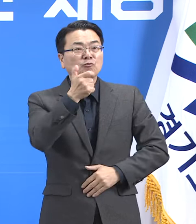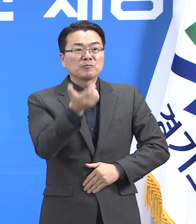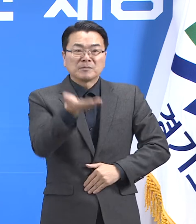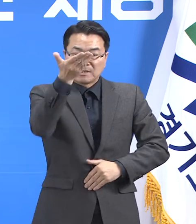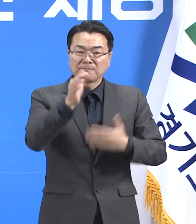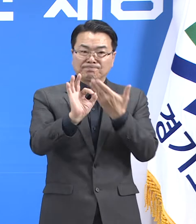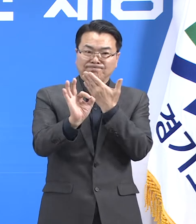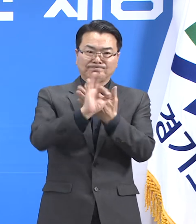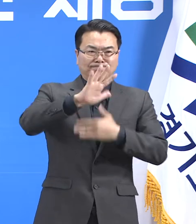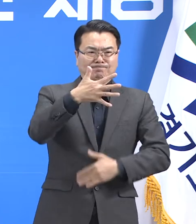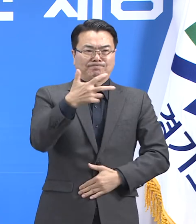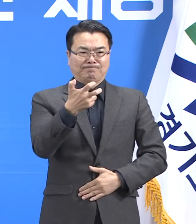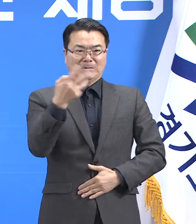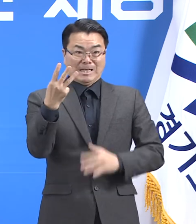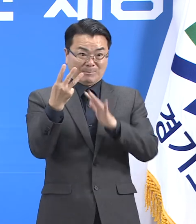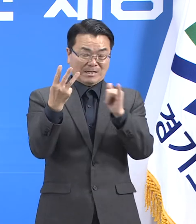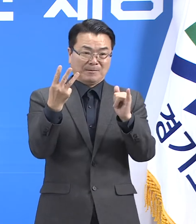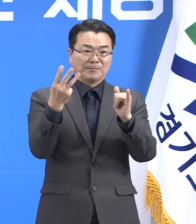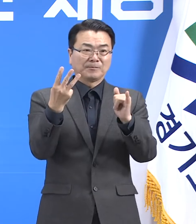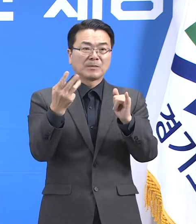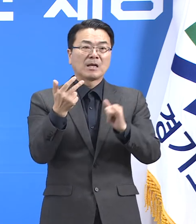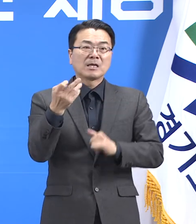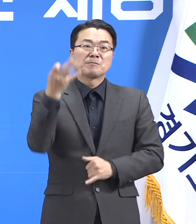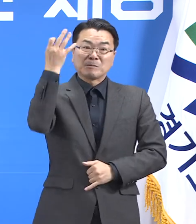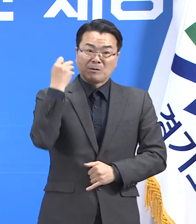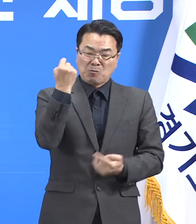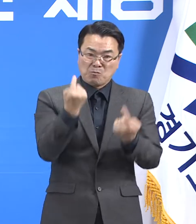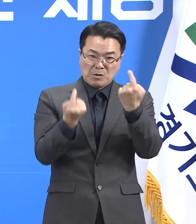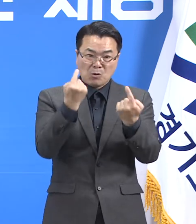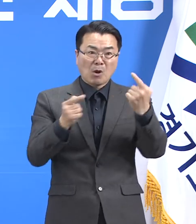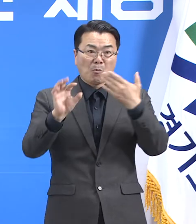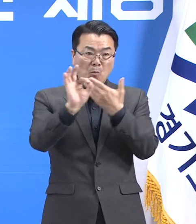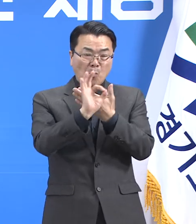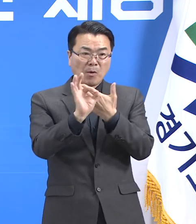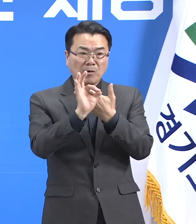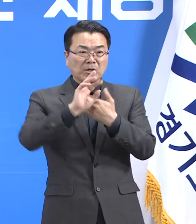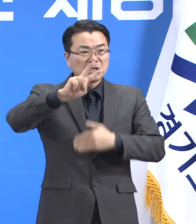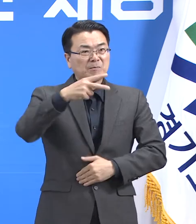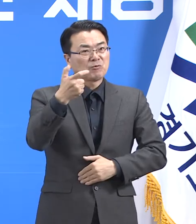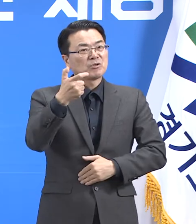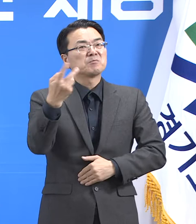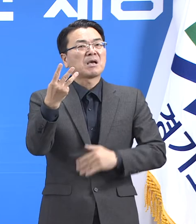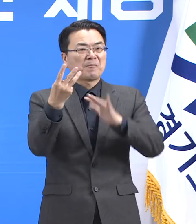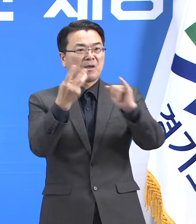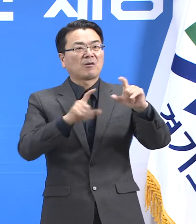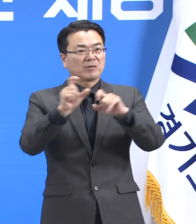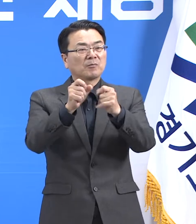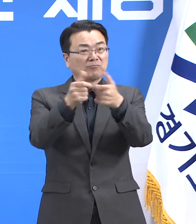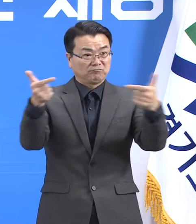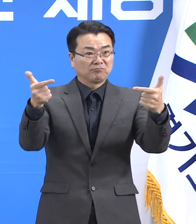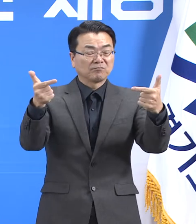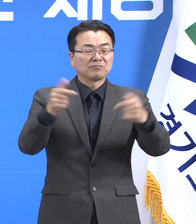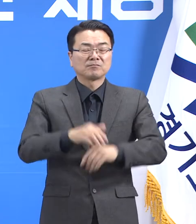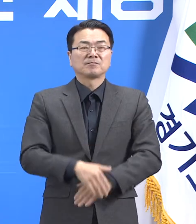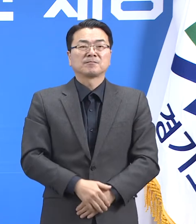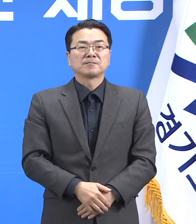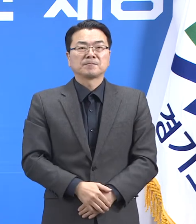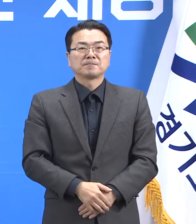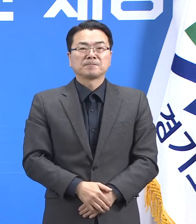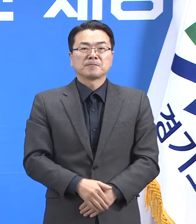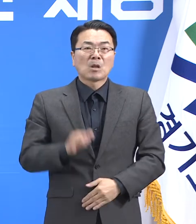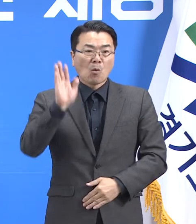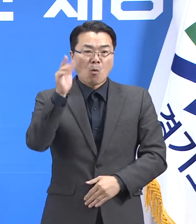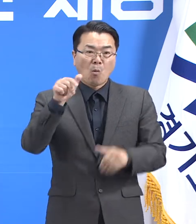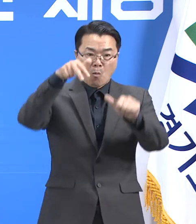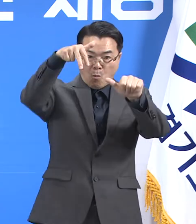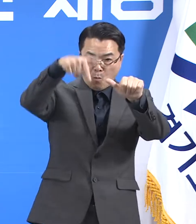확진자도 973명으로 전주의 673명 대비 263명 증가했습니다. 최근 5주